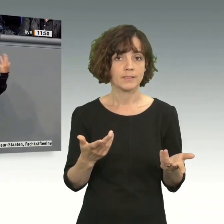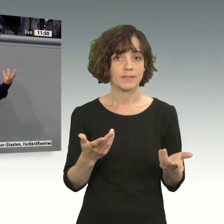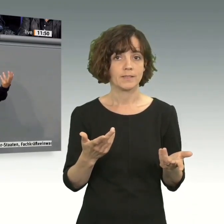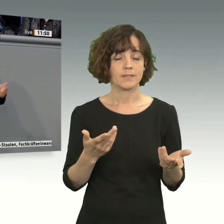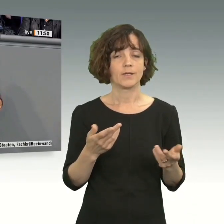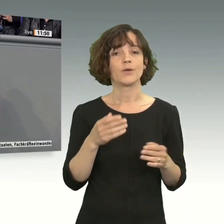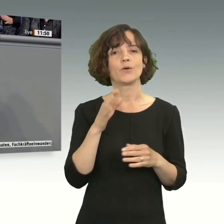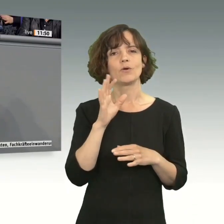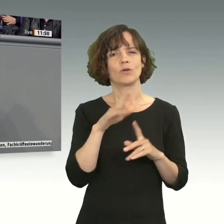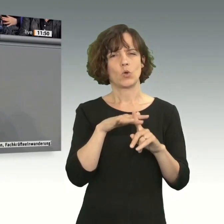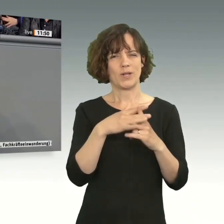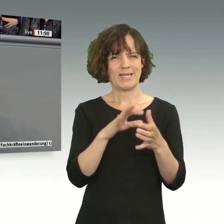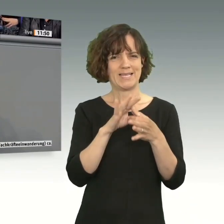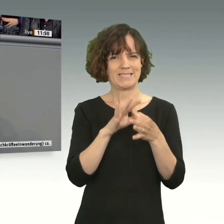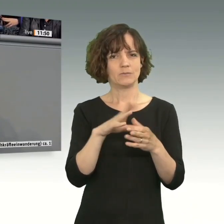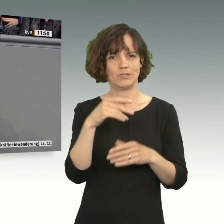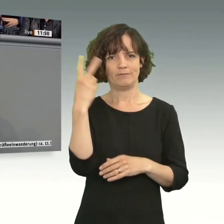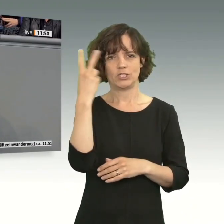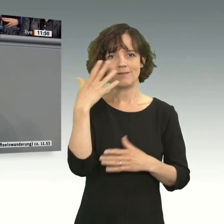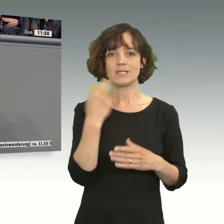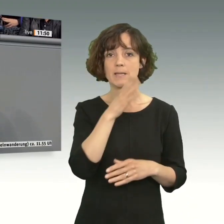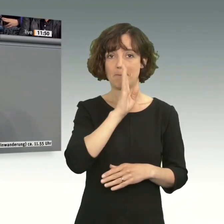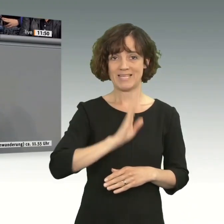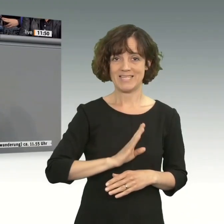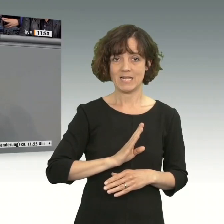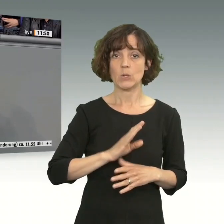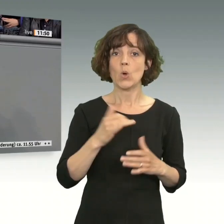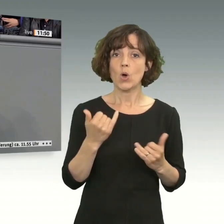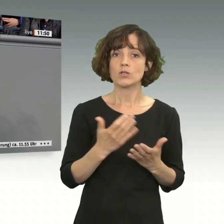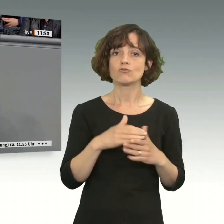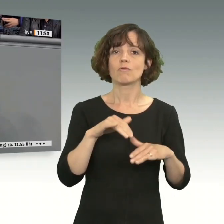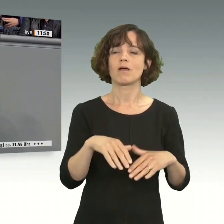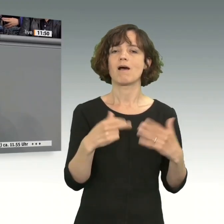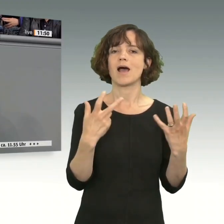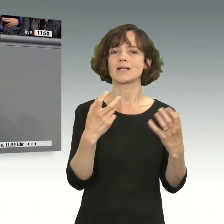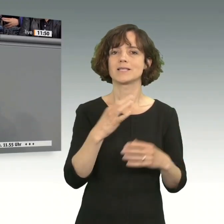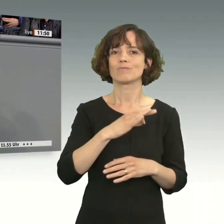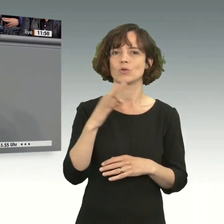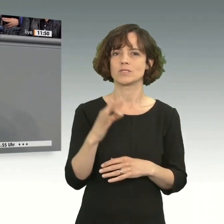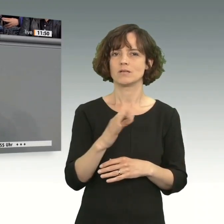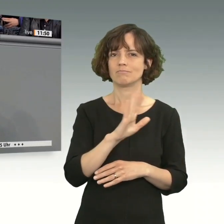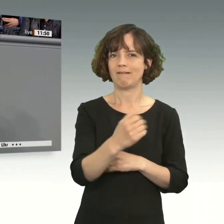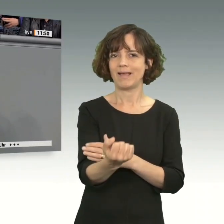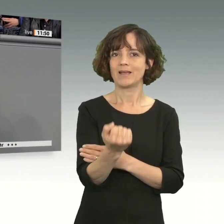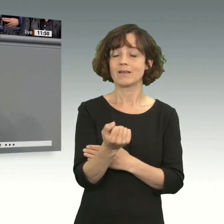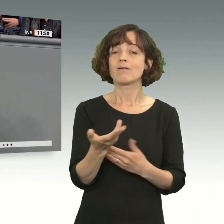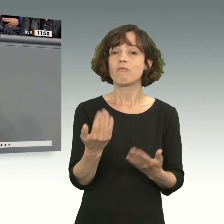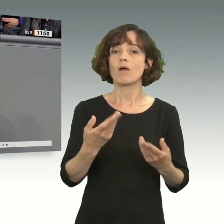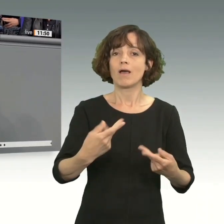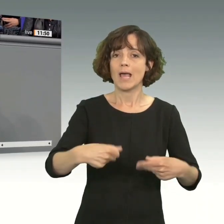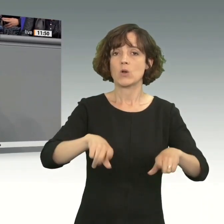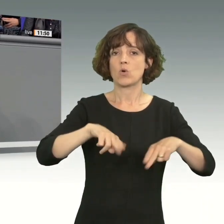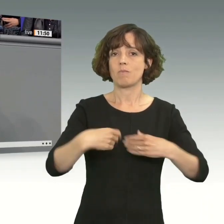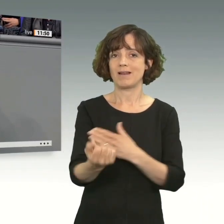Und für den Kontext muss man verstehen, dass Brasilien heute schon 80 Prozent seiner Energien aus Erneuerbarem